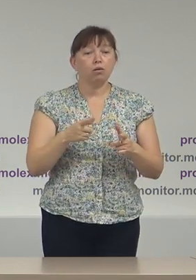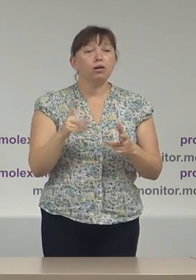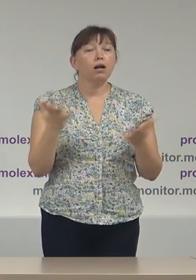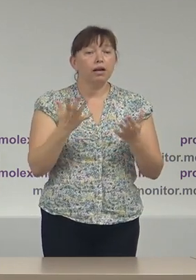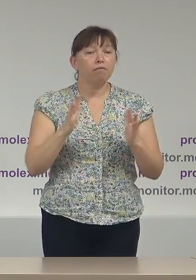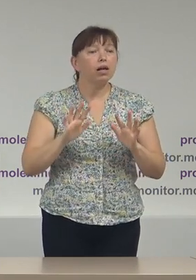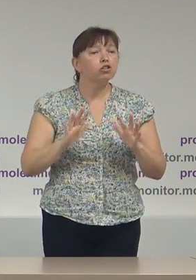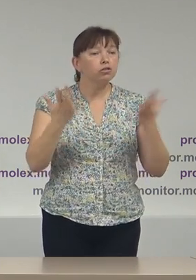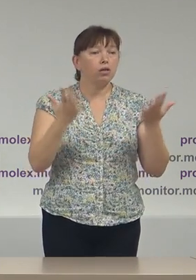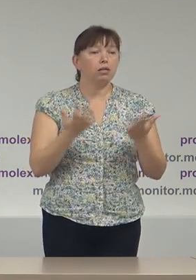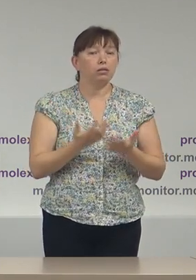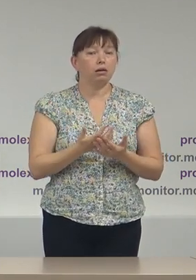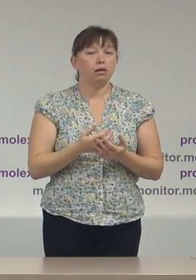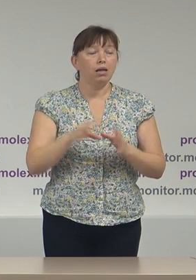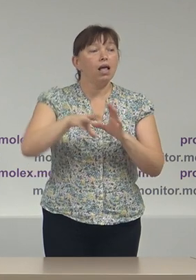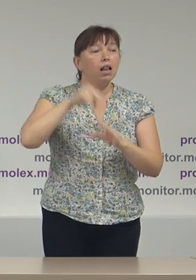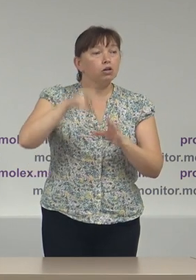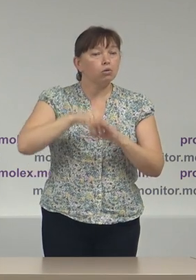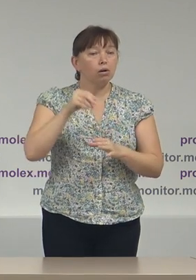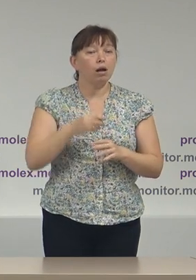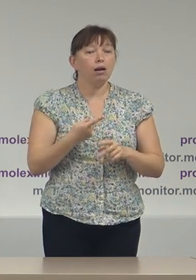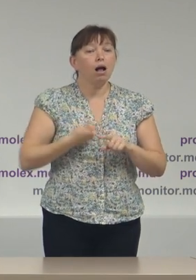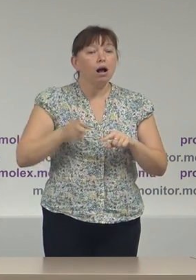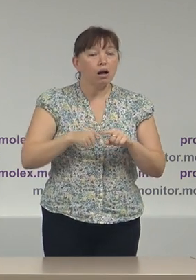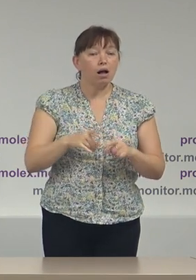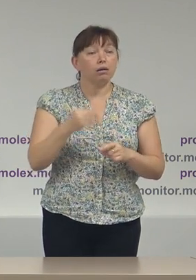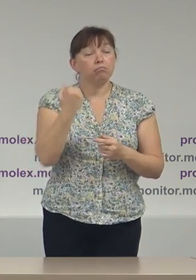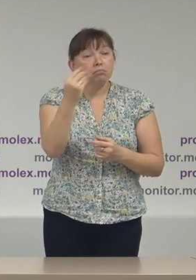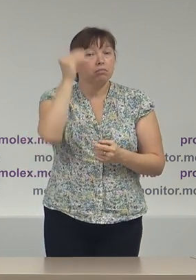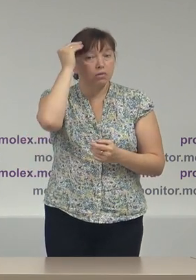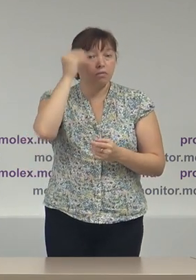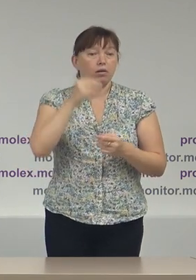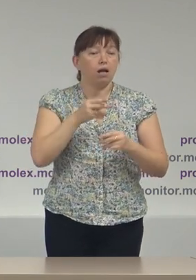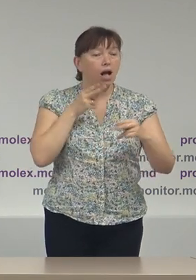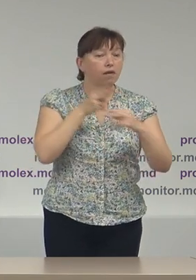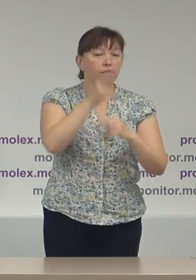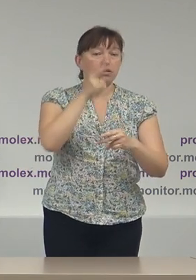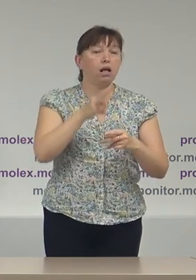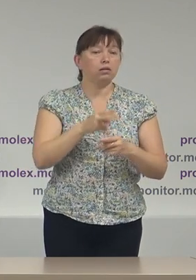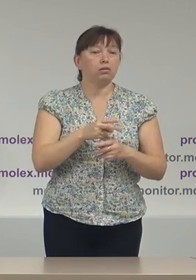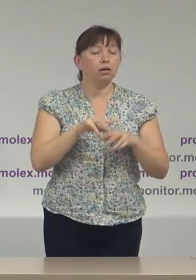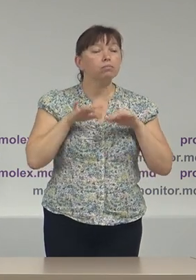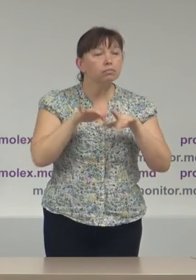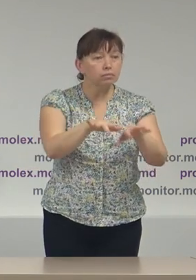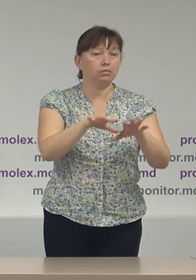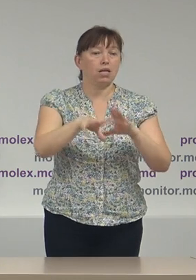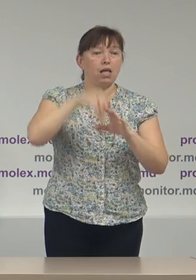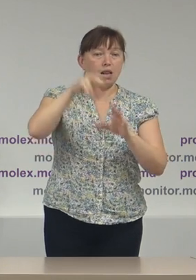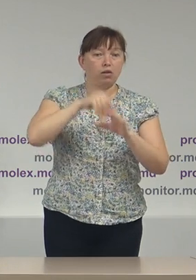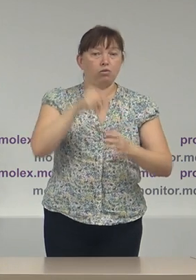incidente electorale, care, din punctul lor de vedere, afectează calitatea procesului electoral.